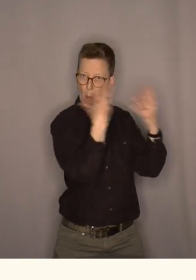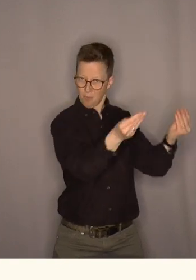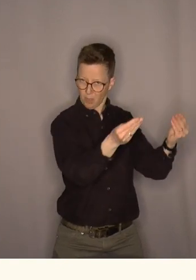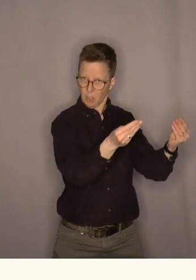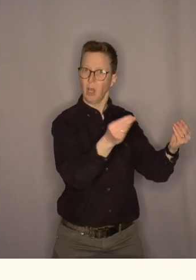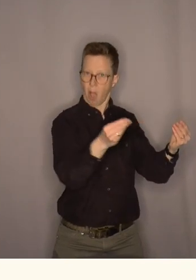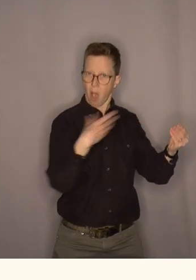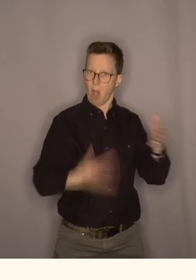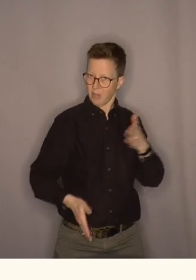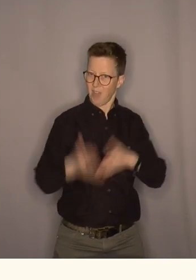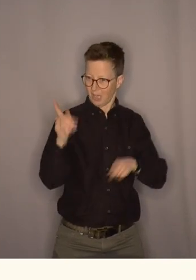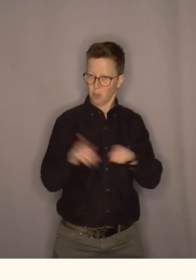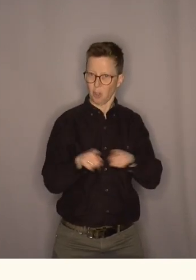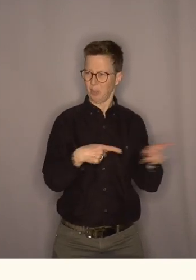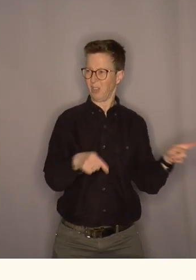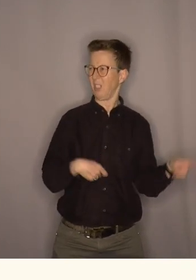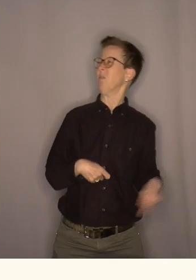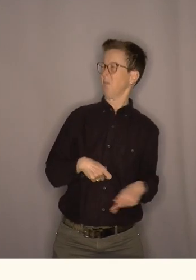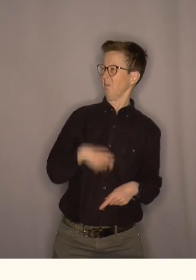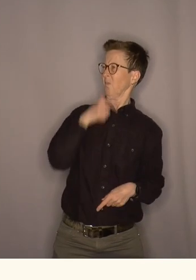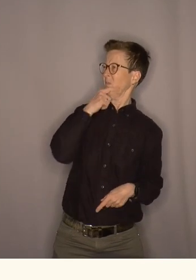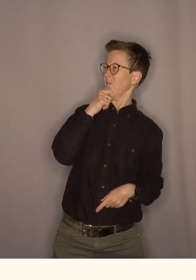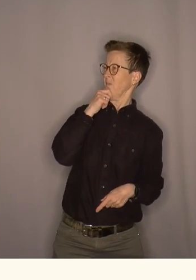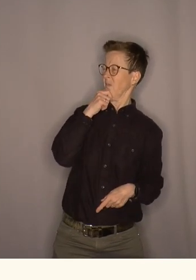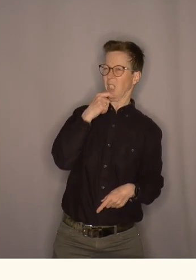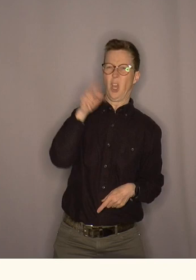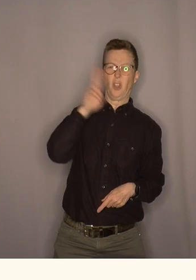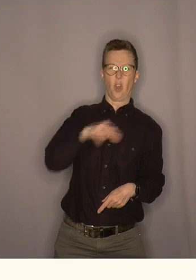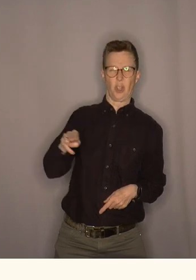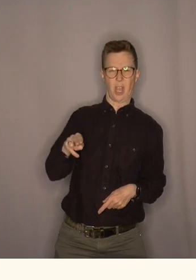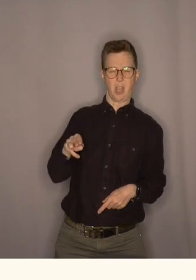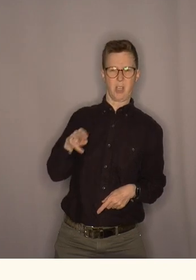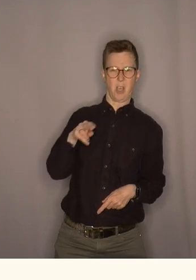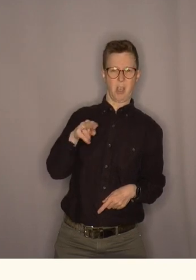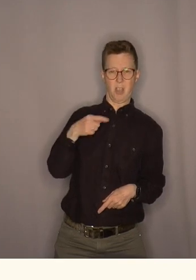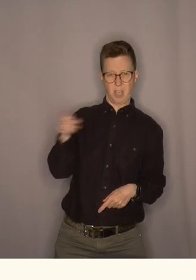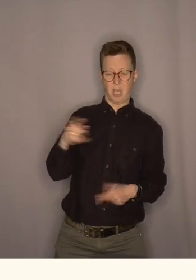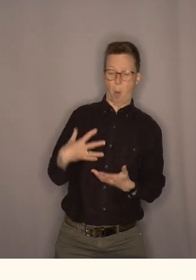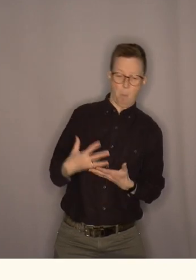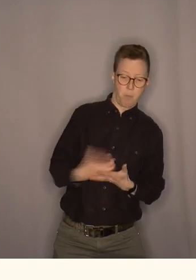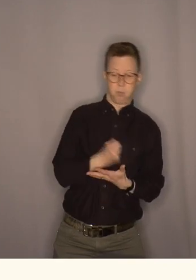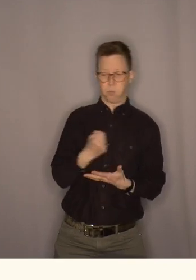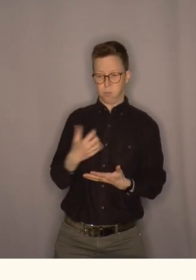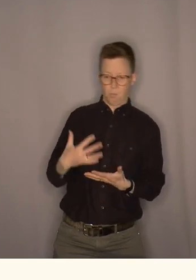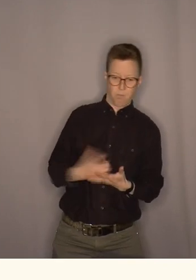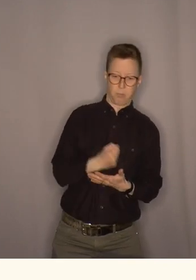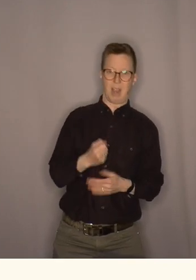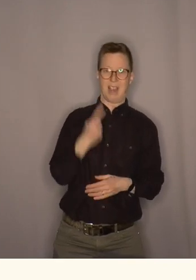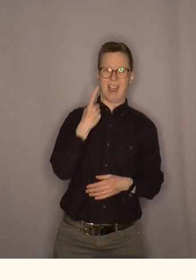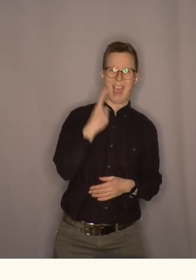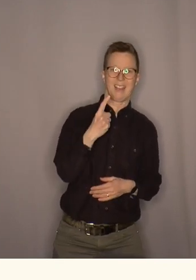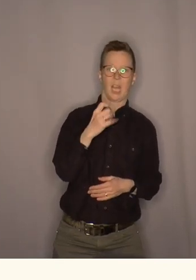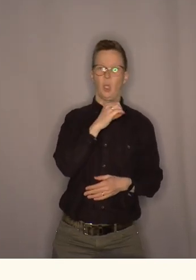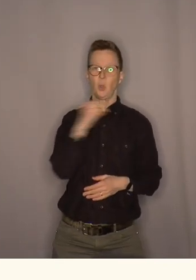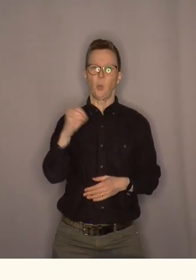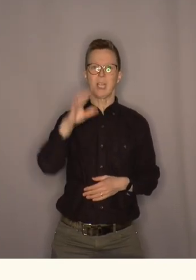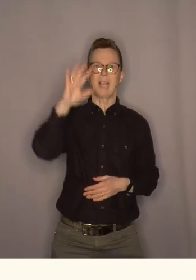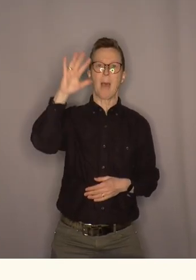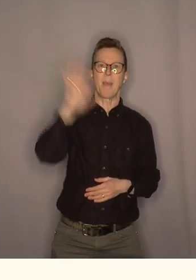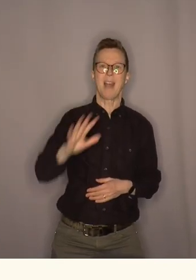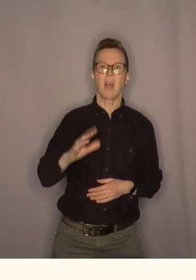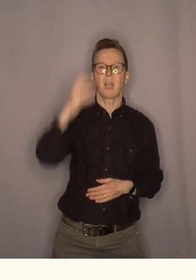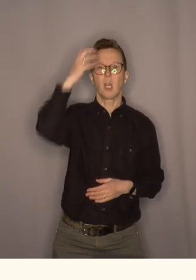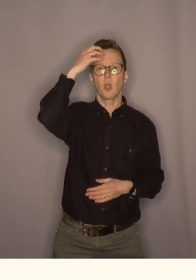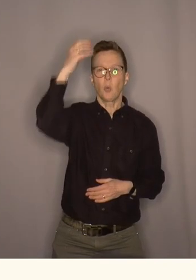nyheten når jeg var der men de stusset. Hvorfor skal Norge som altså hadde tjent 1000 milliarder